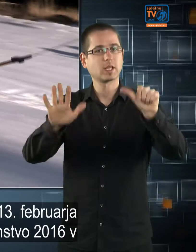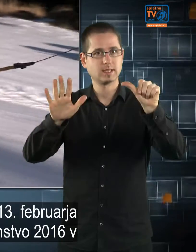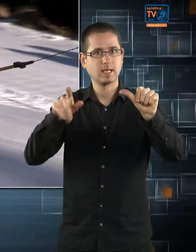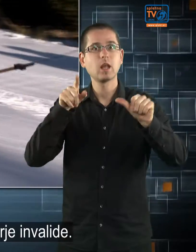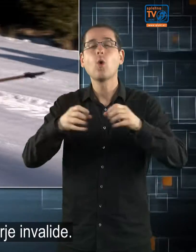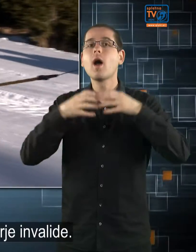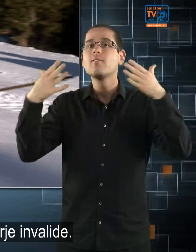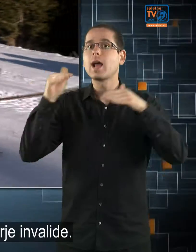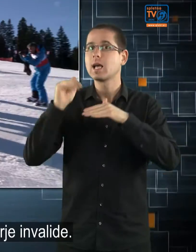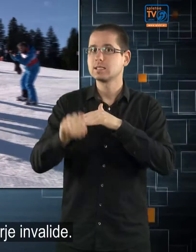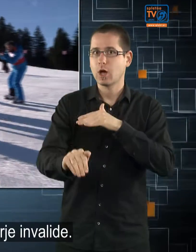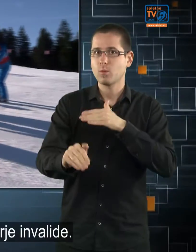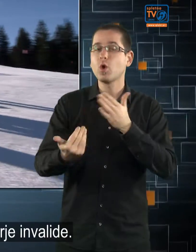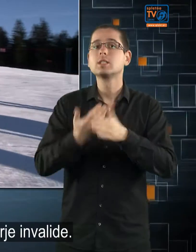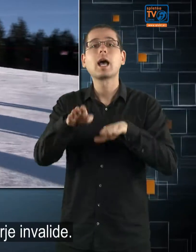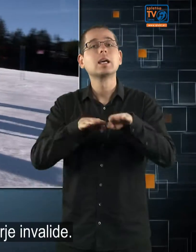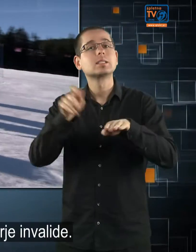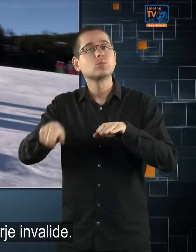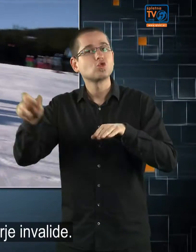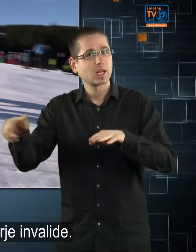veleslalomu za smučarje invalide.